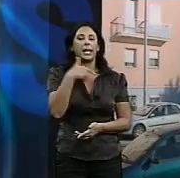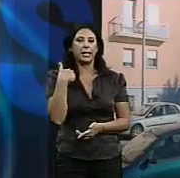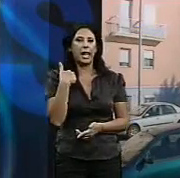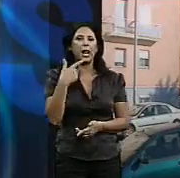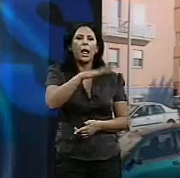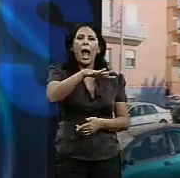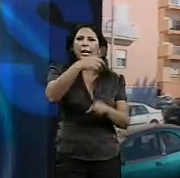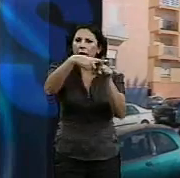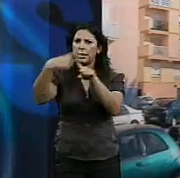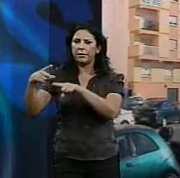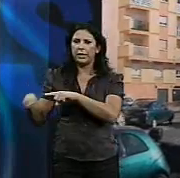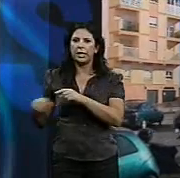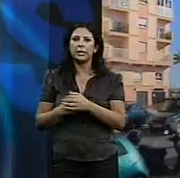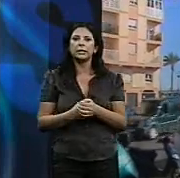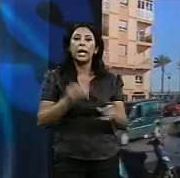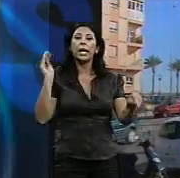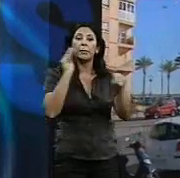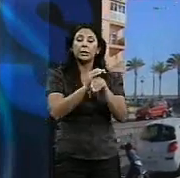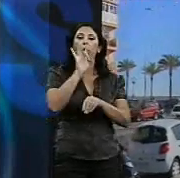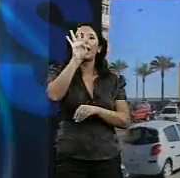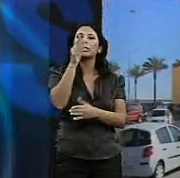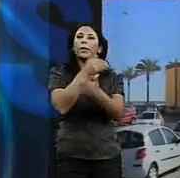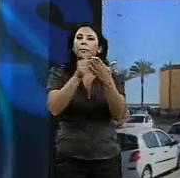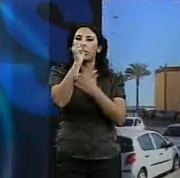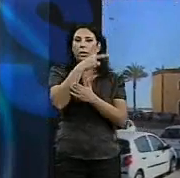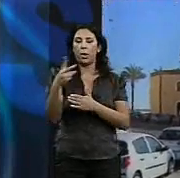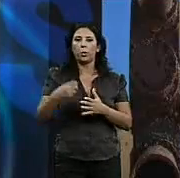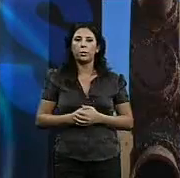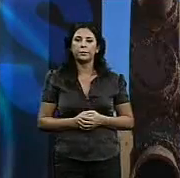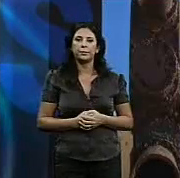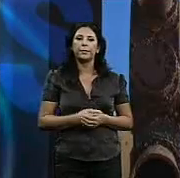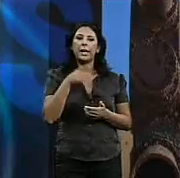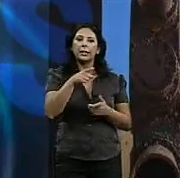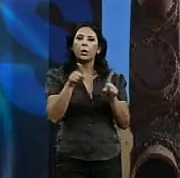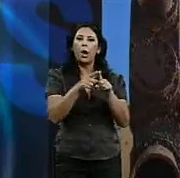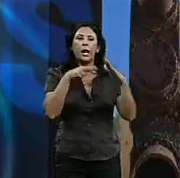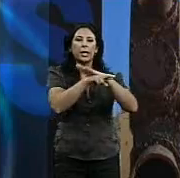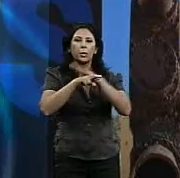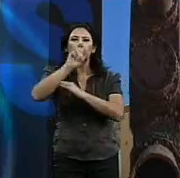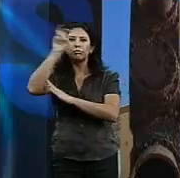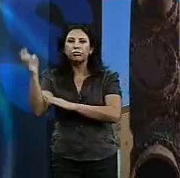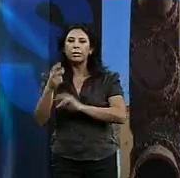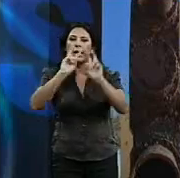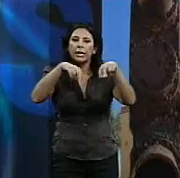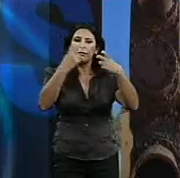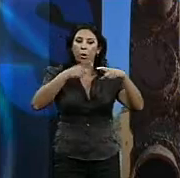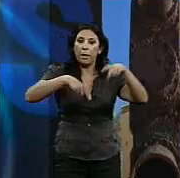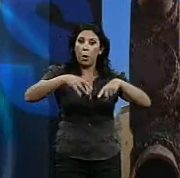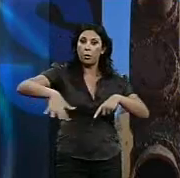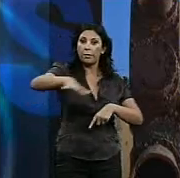áreas que asciende a una inversión de 14 millones de euros. Una inyección de recursos y regeneración urbana que servirá de revulsivo de